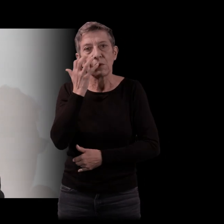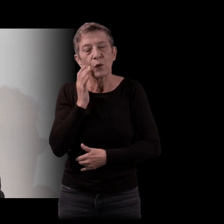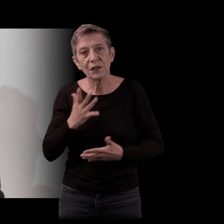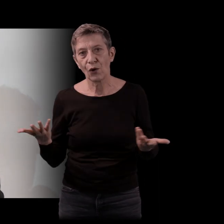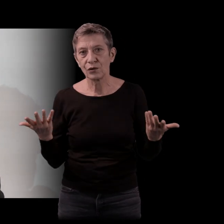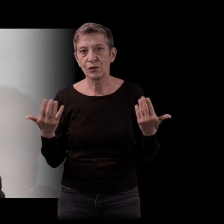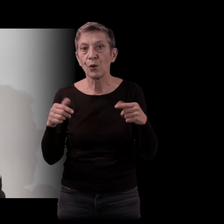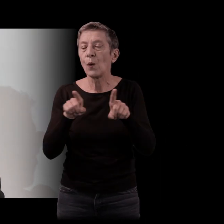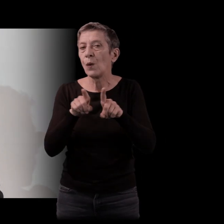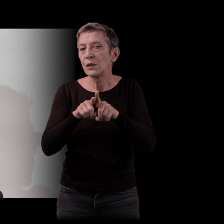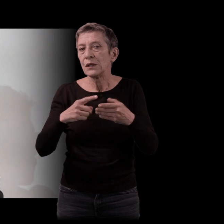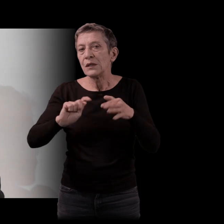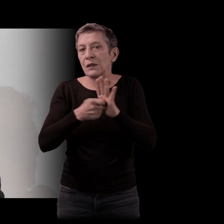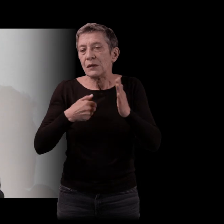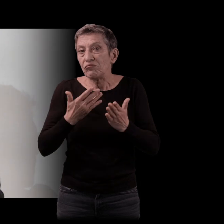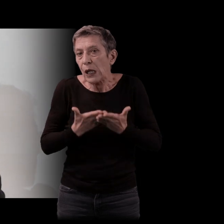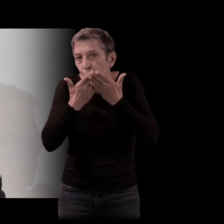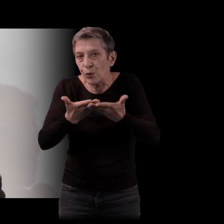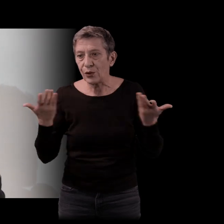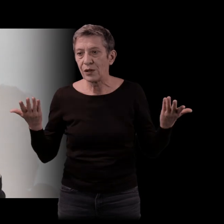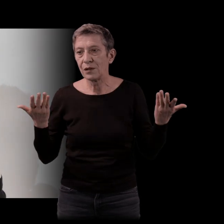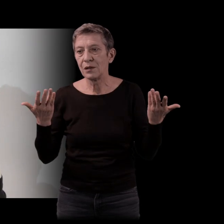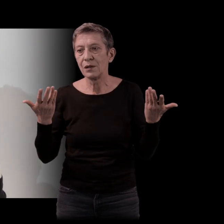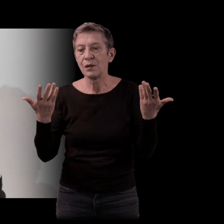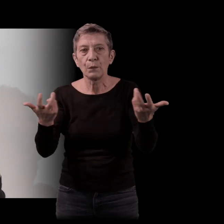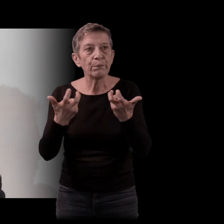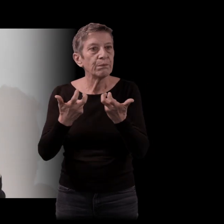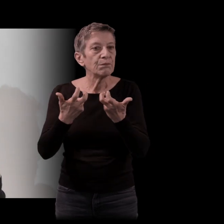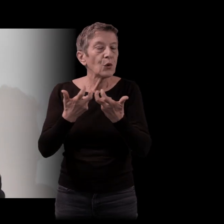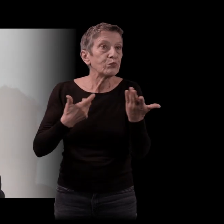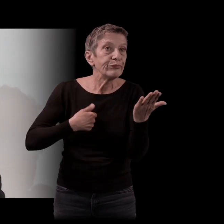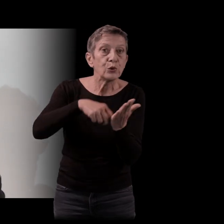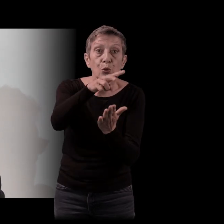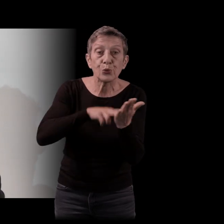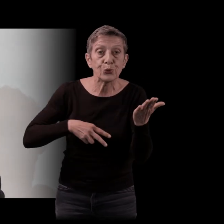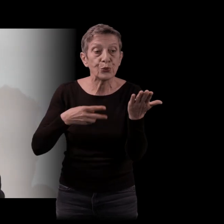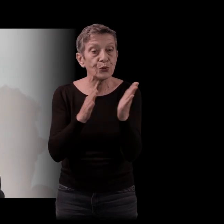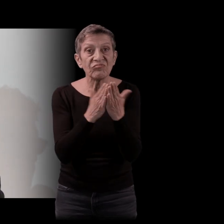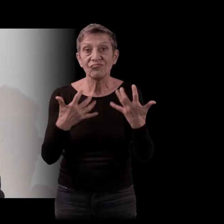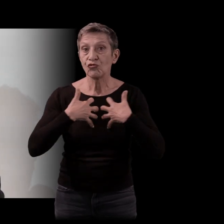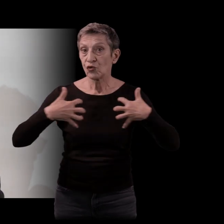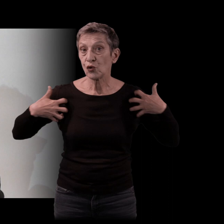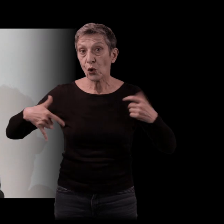années d'étudiants quand je vais en lisant, voilà, des sciences sociales et puis en...